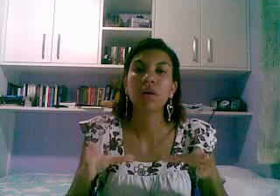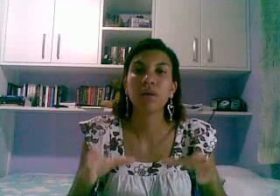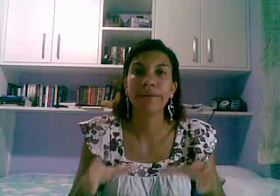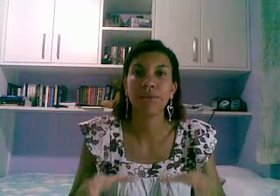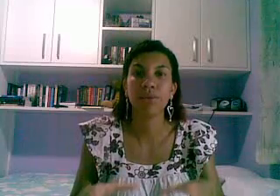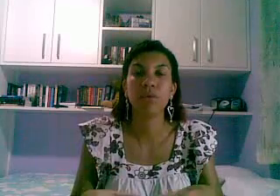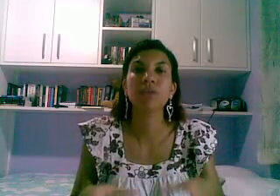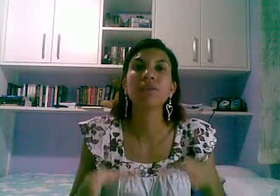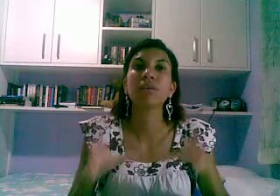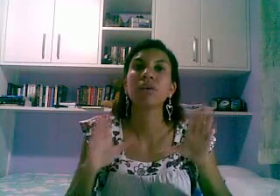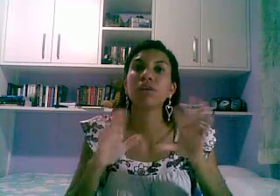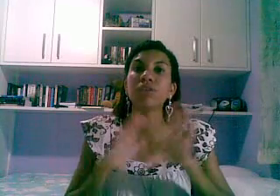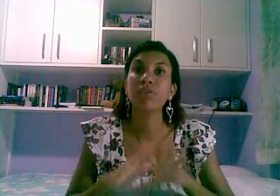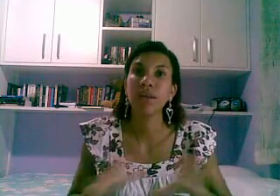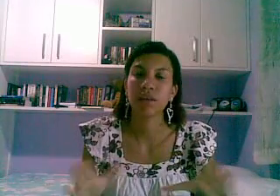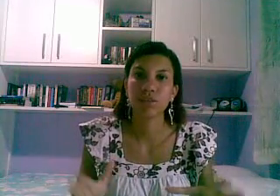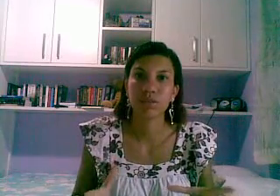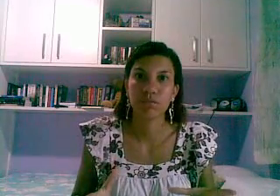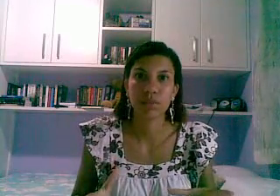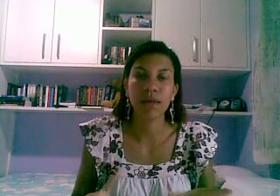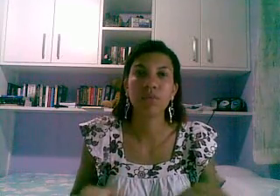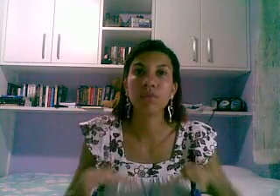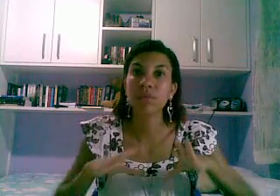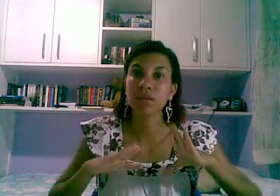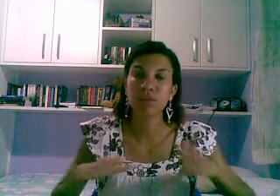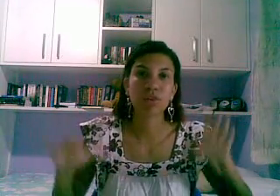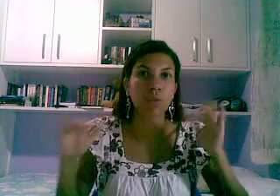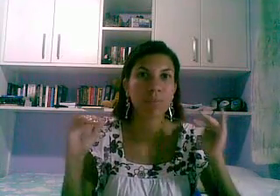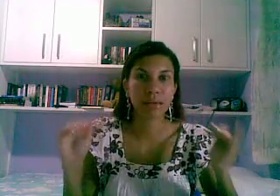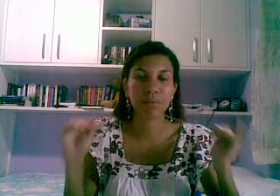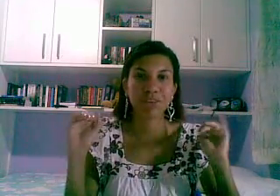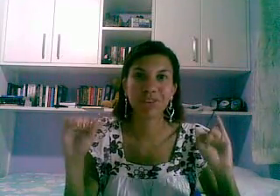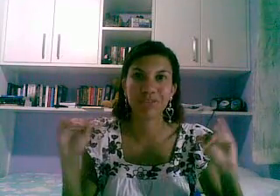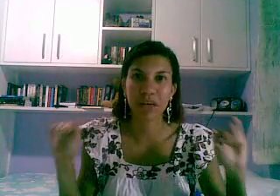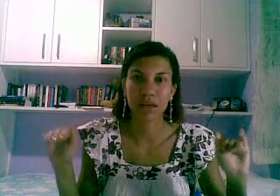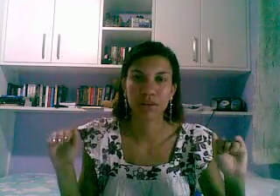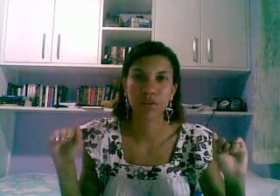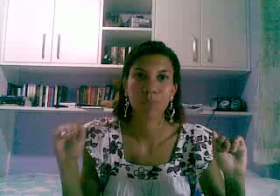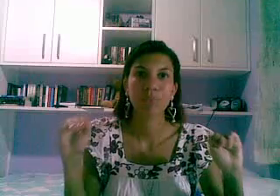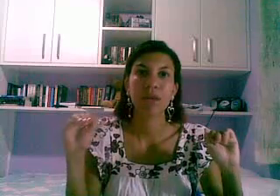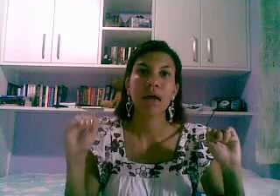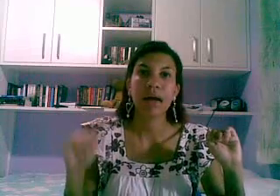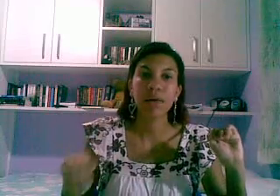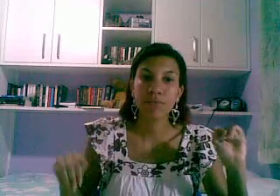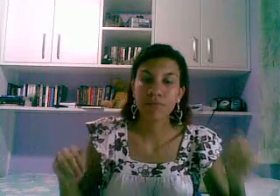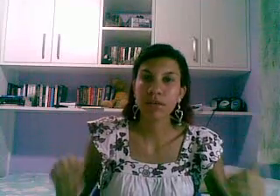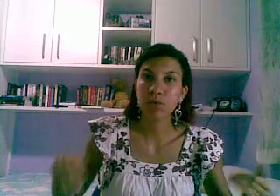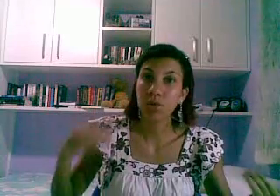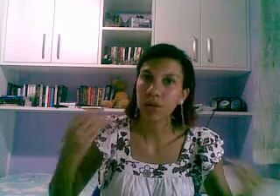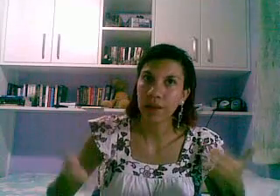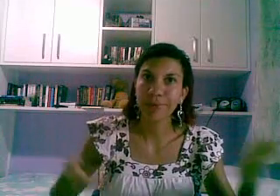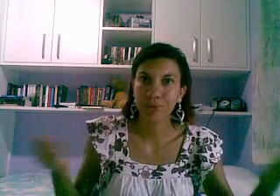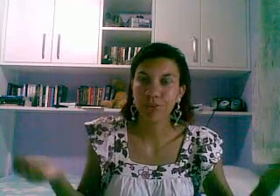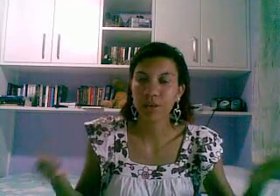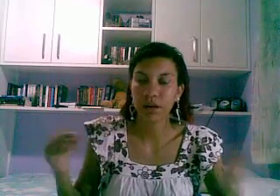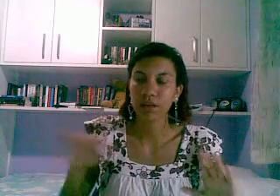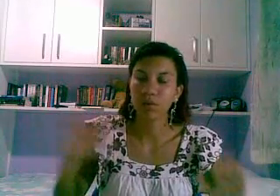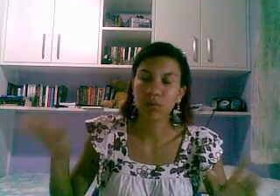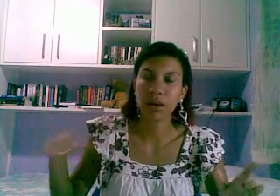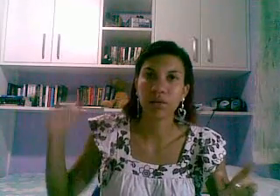vencedores diferentes oito vencedores completamente diferentes eu vou fazer o sorteio no dia 31 né